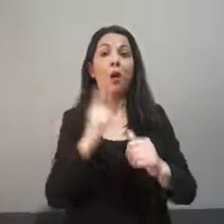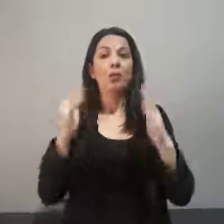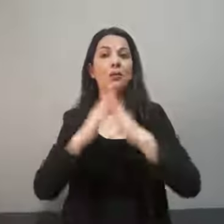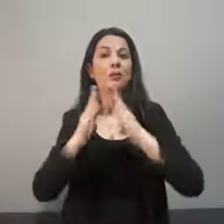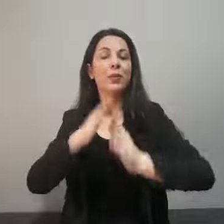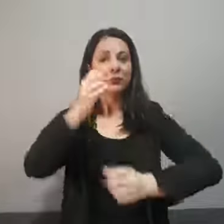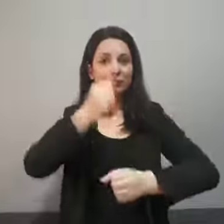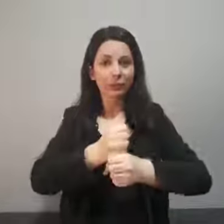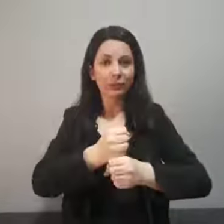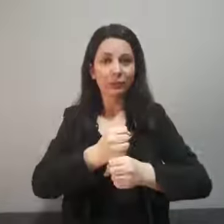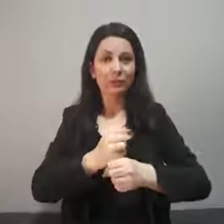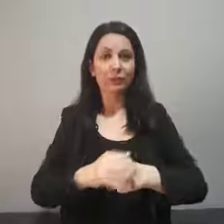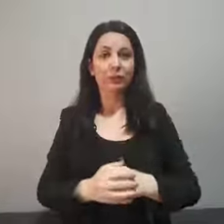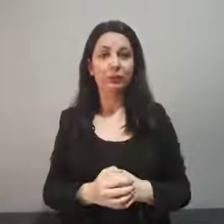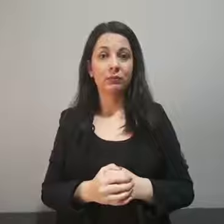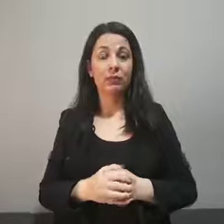Αποφεύγουμε την επαφή με ασθενείς.